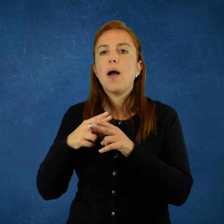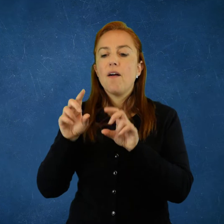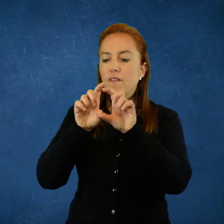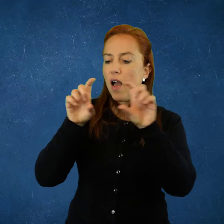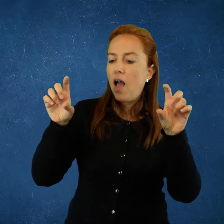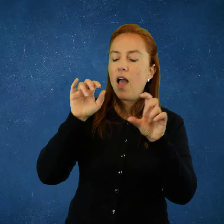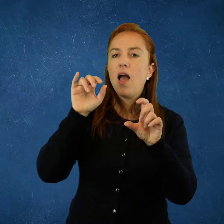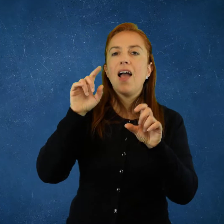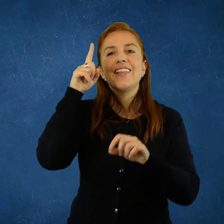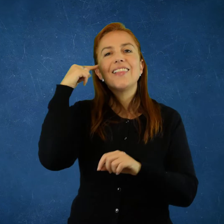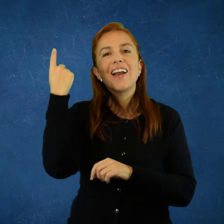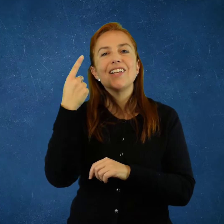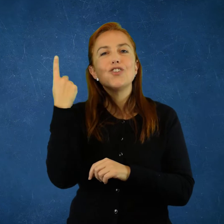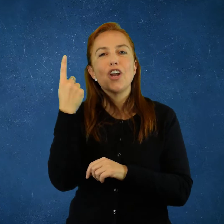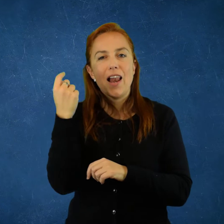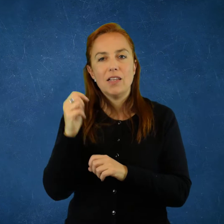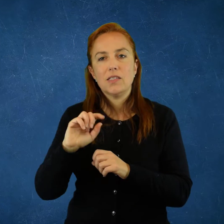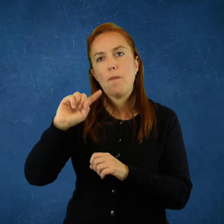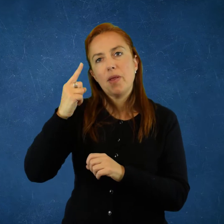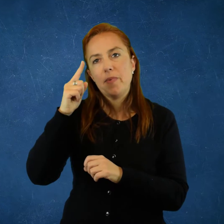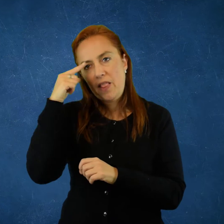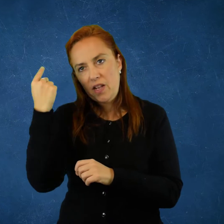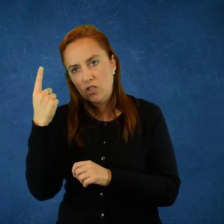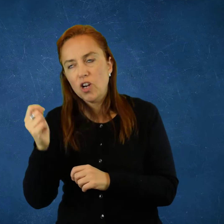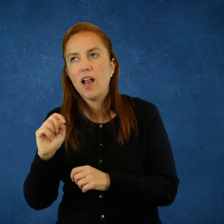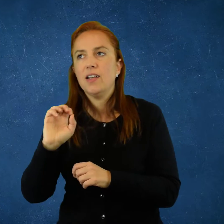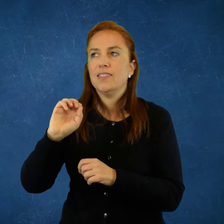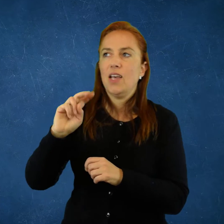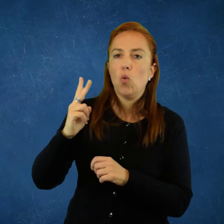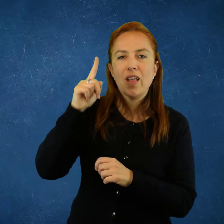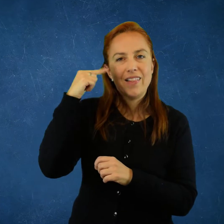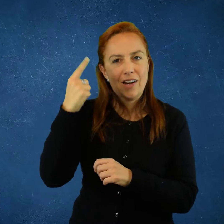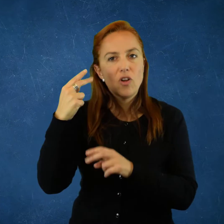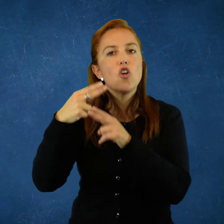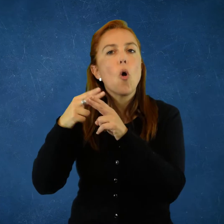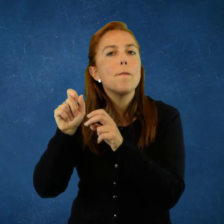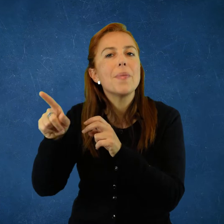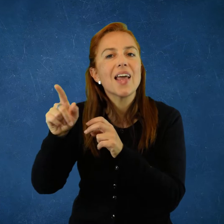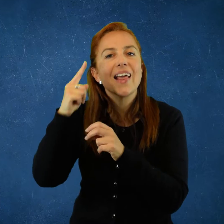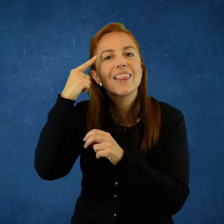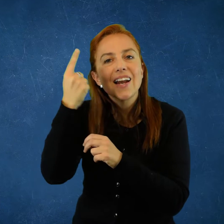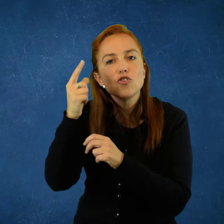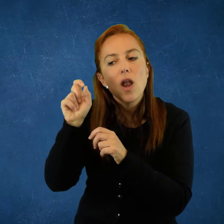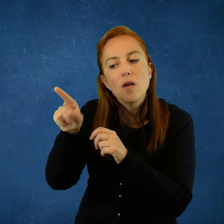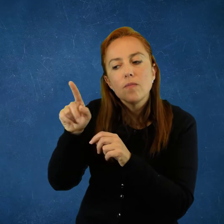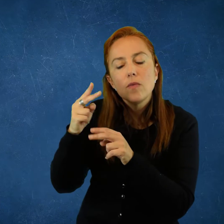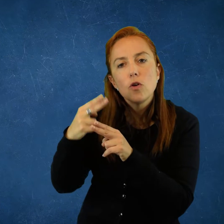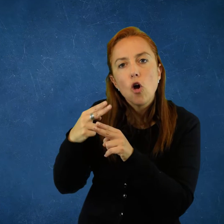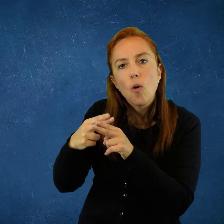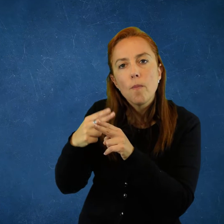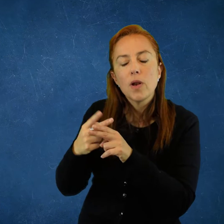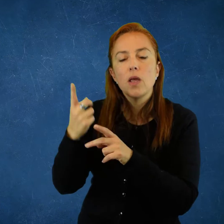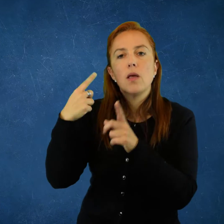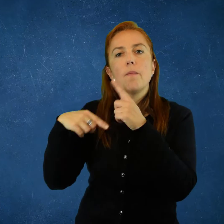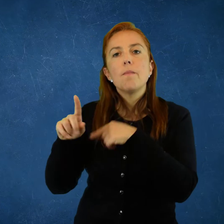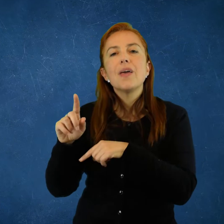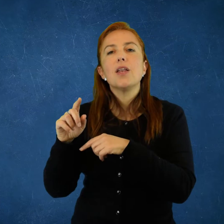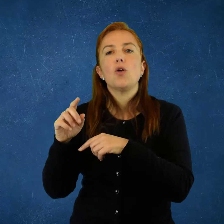realidad lo hicieron, pero no les fue muy bien. Las llamadas internacionales, la Primera Internacional, la Segunda Internacional.